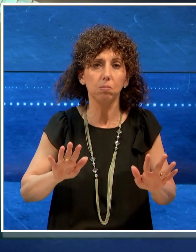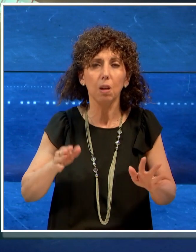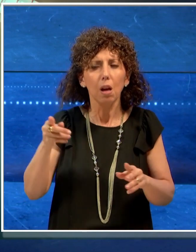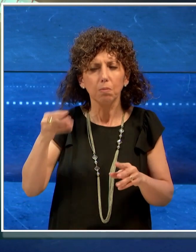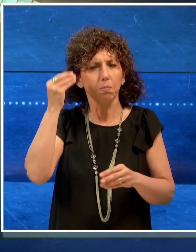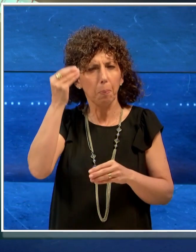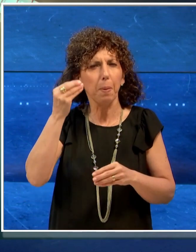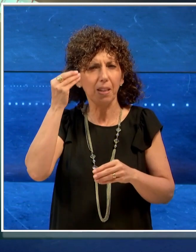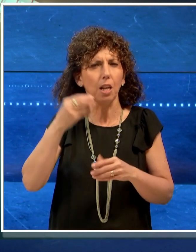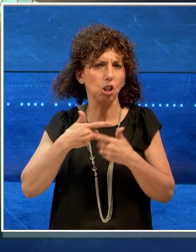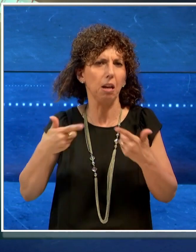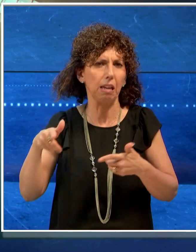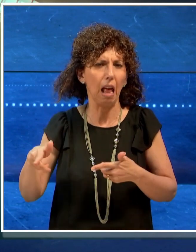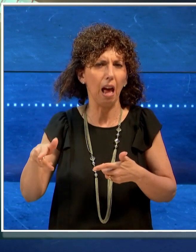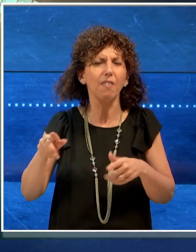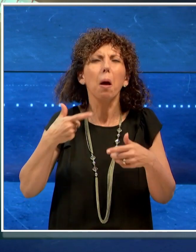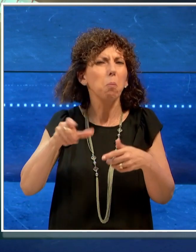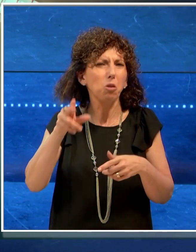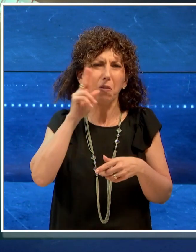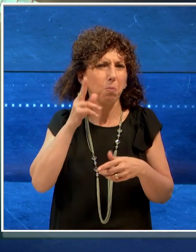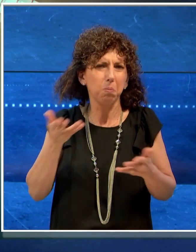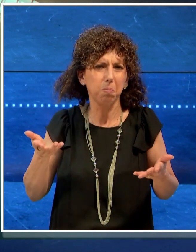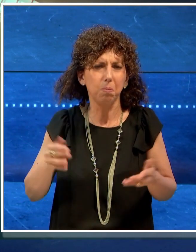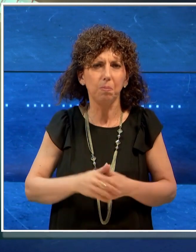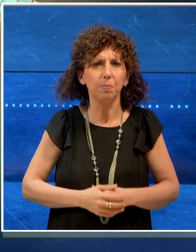premeditazione e dei futili motivi.